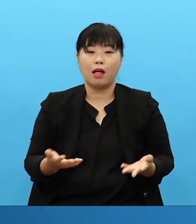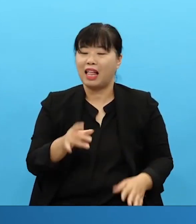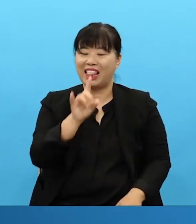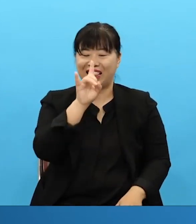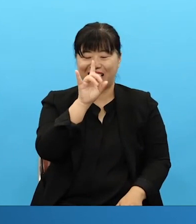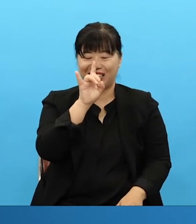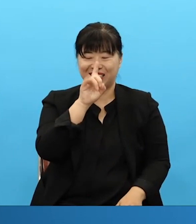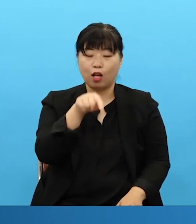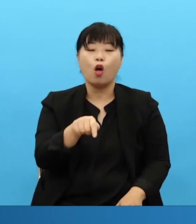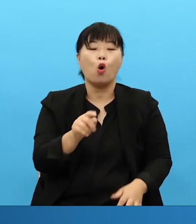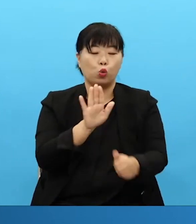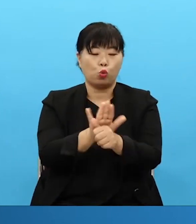That's the problem.